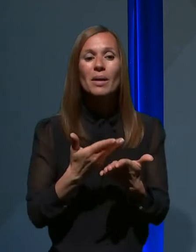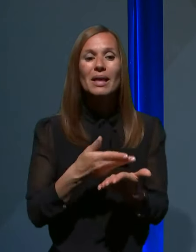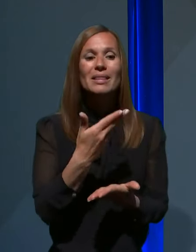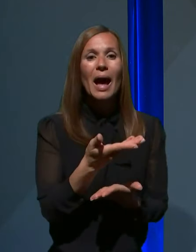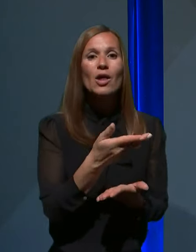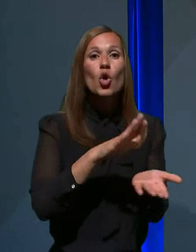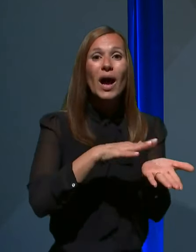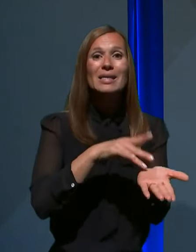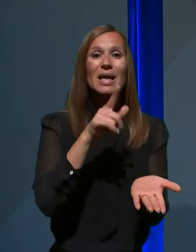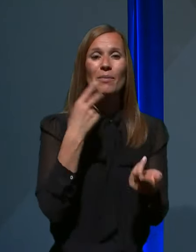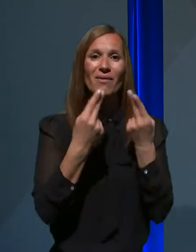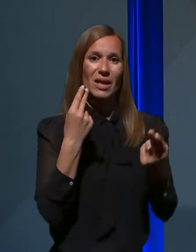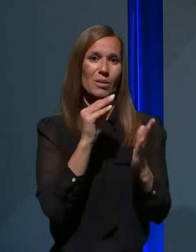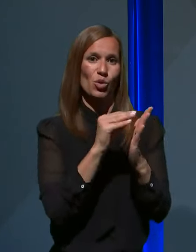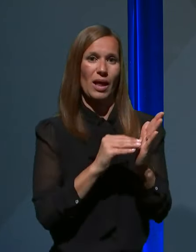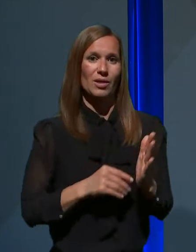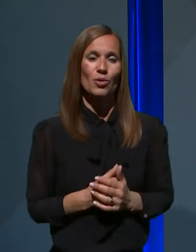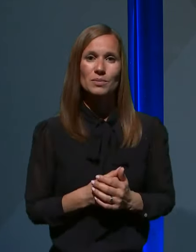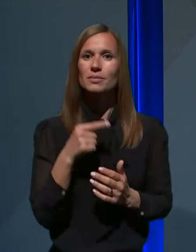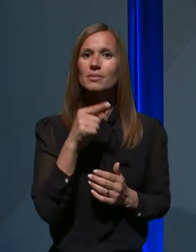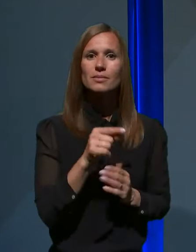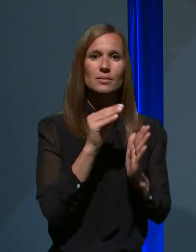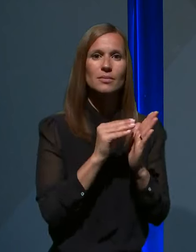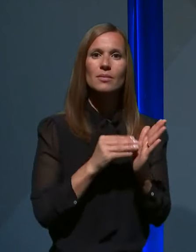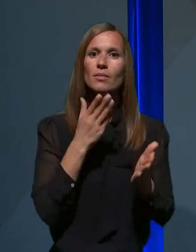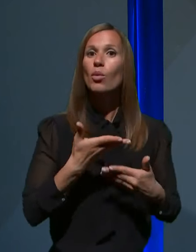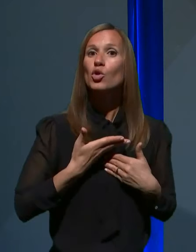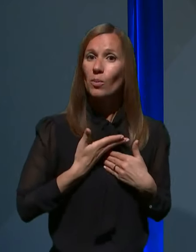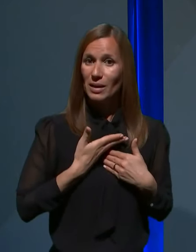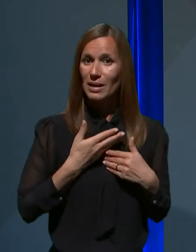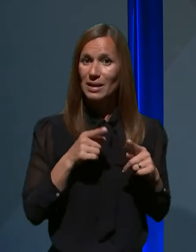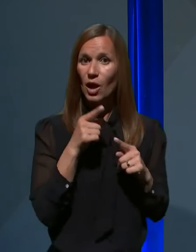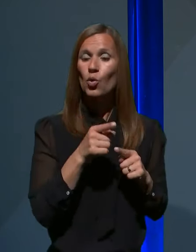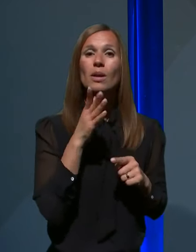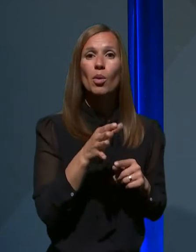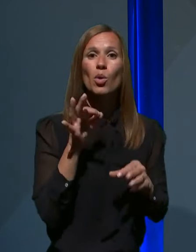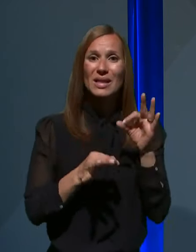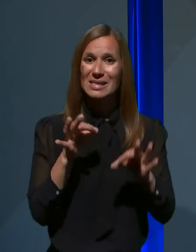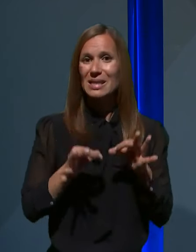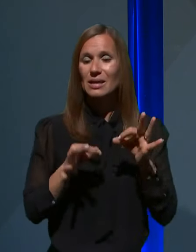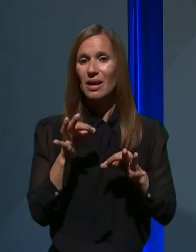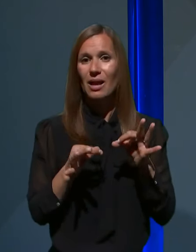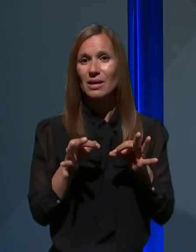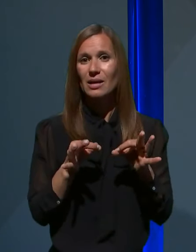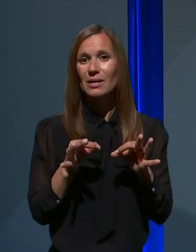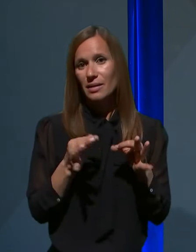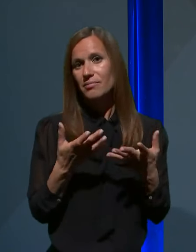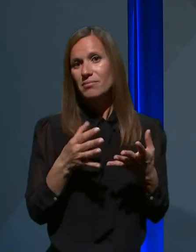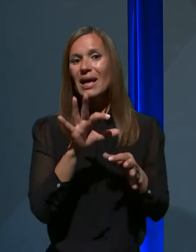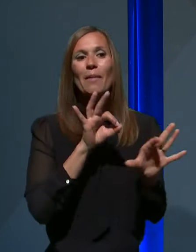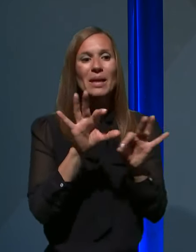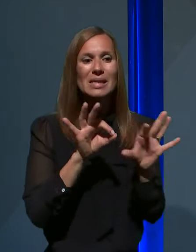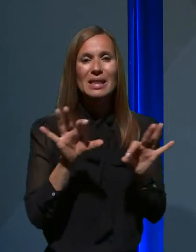Te podatke nameravamo dobiti tako, da bomo testirali reprezentativn